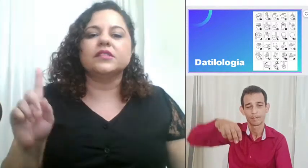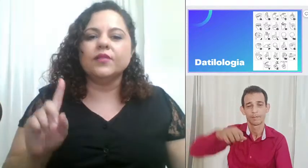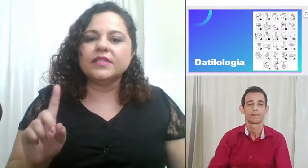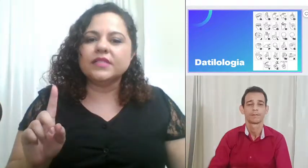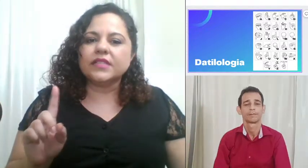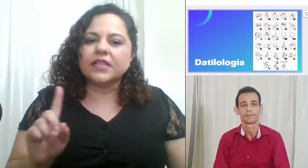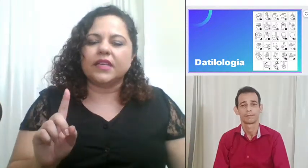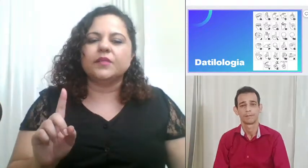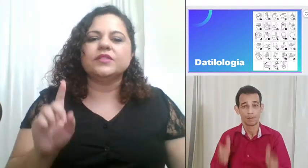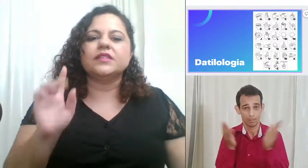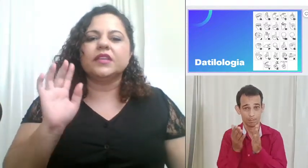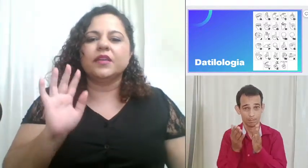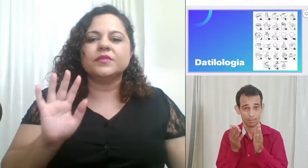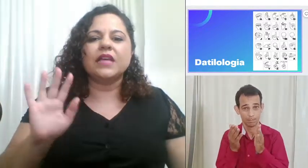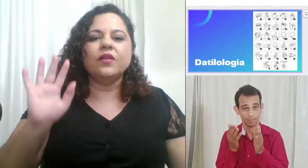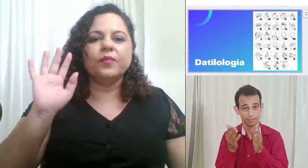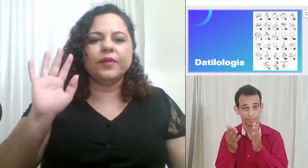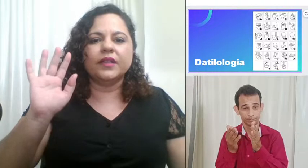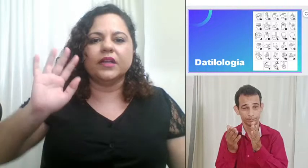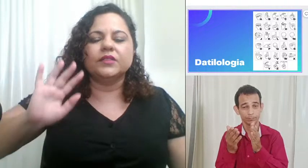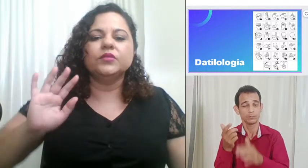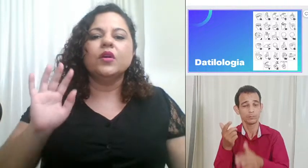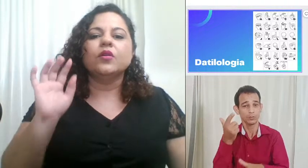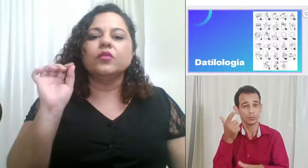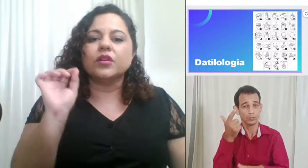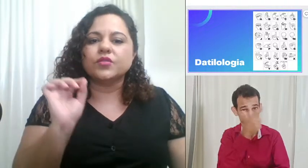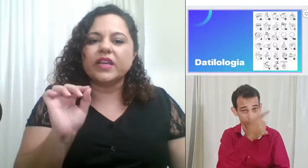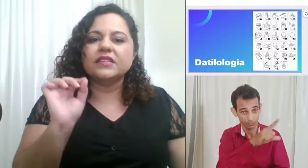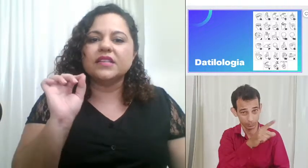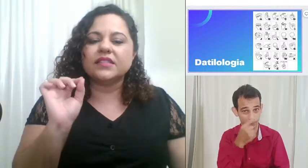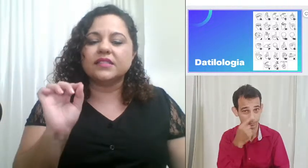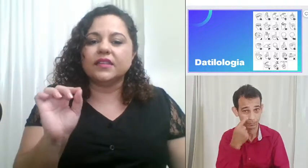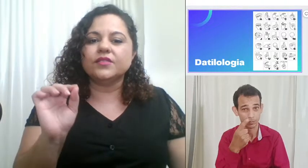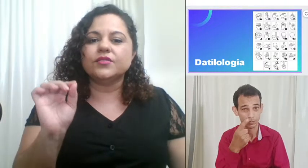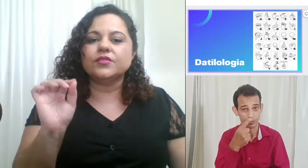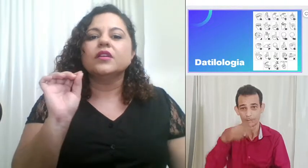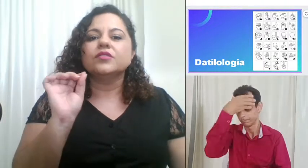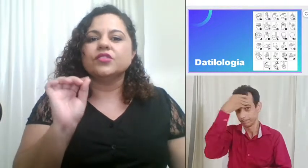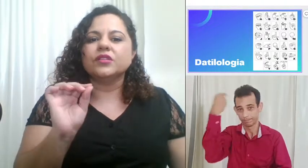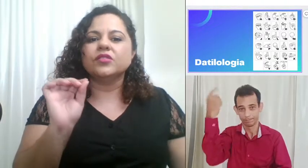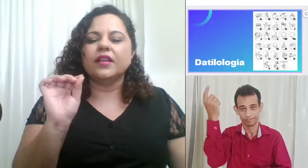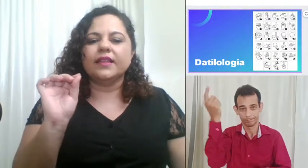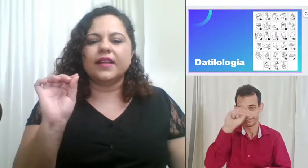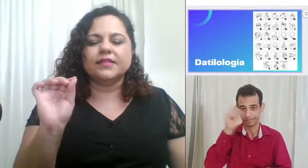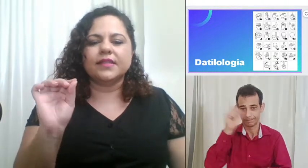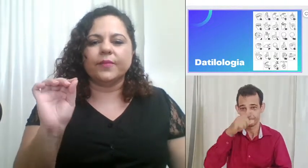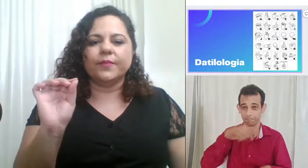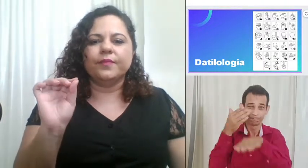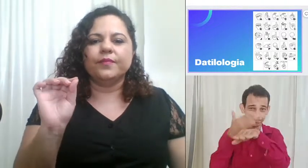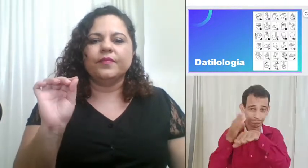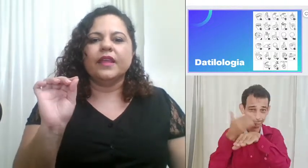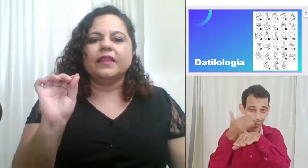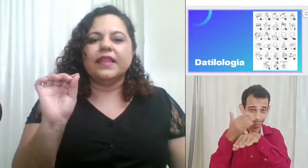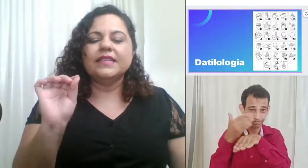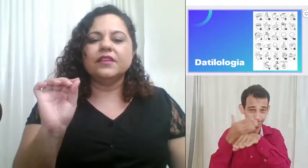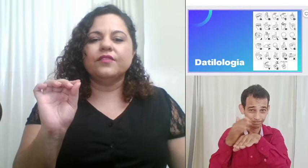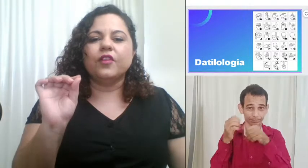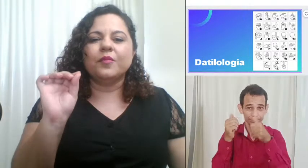não esquecermos e seguirmos acompanhando o nosso exercício de soletração dessa forma